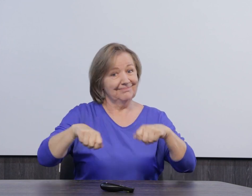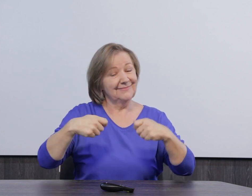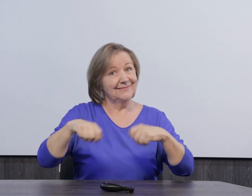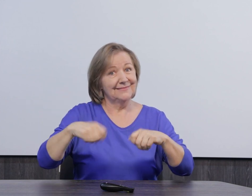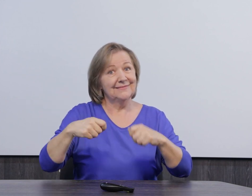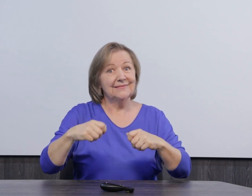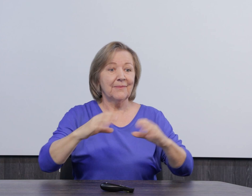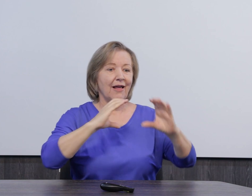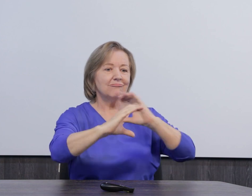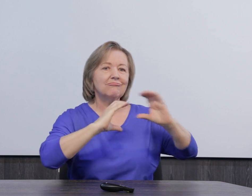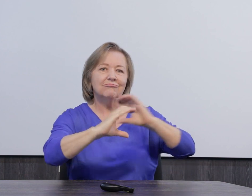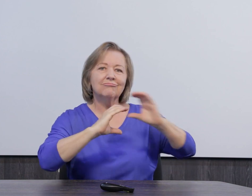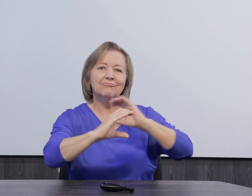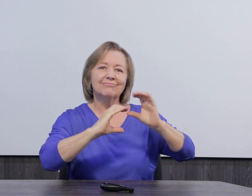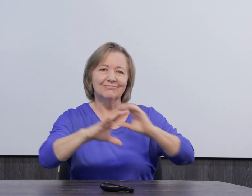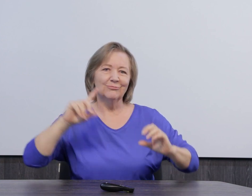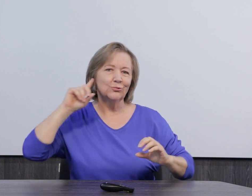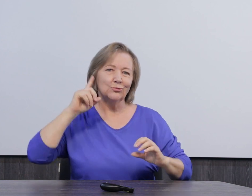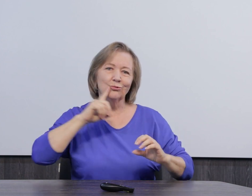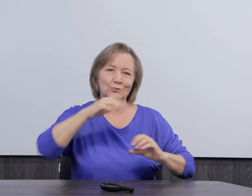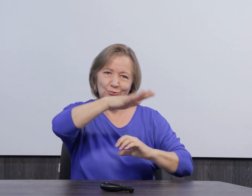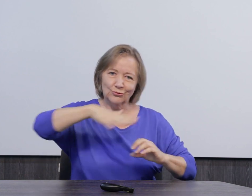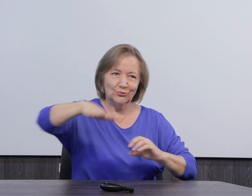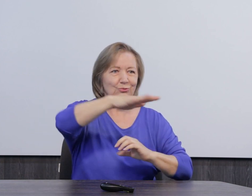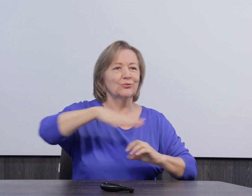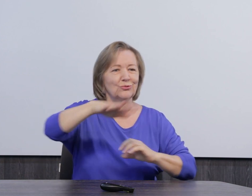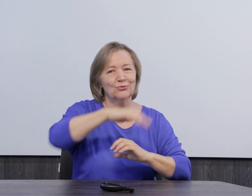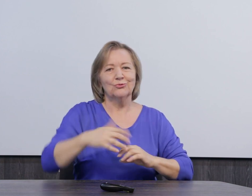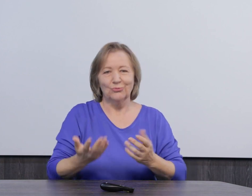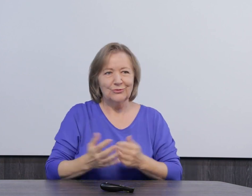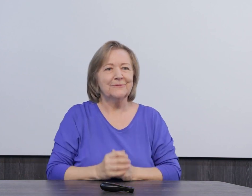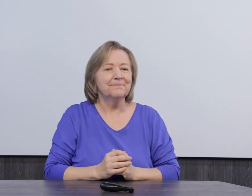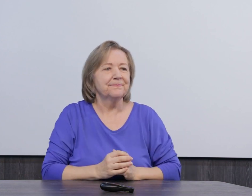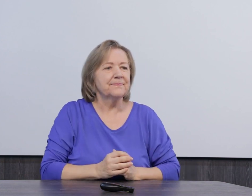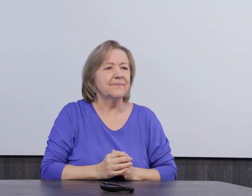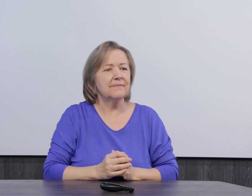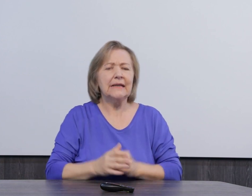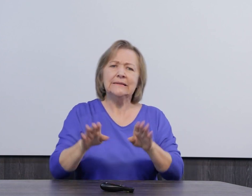e que é possível por meio dela estabelecer uma comunicação com as pessoas surdas.